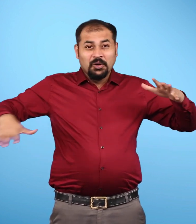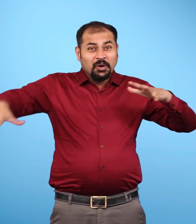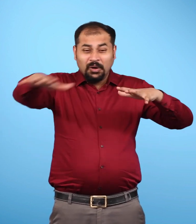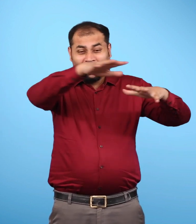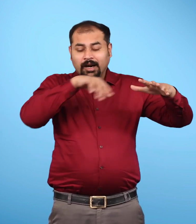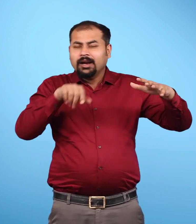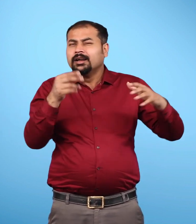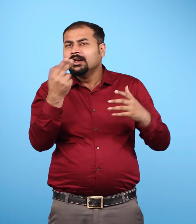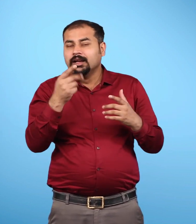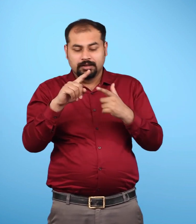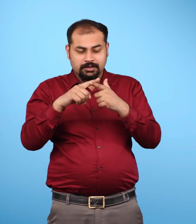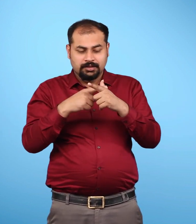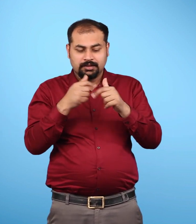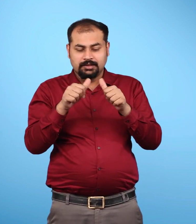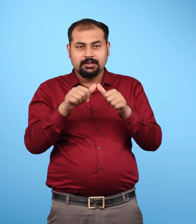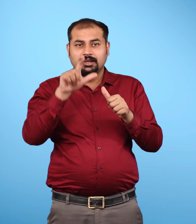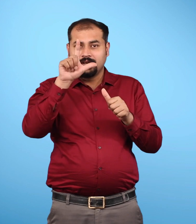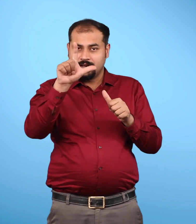महासागर जल मंडल के मुख्य भाग है